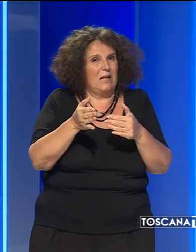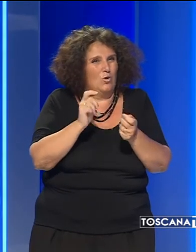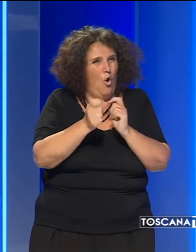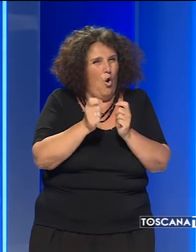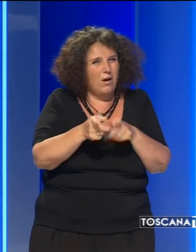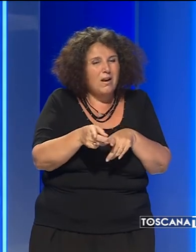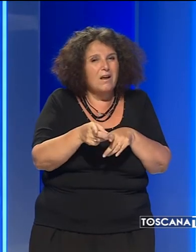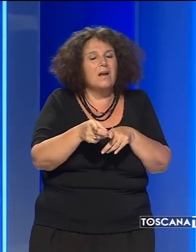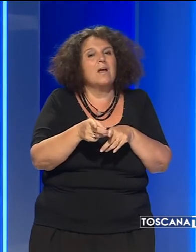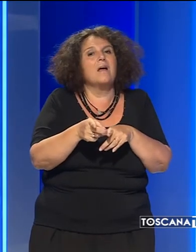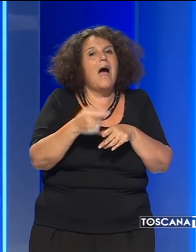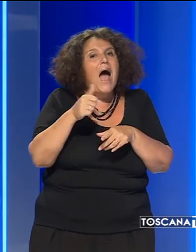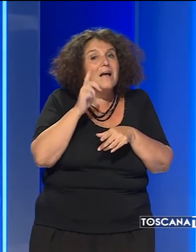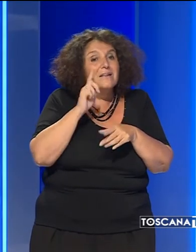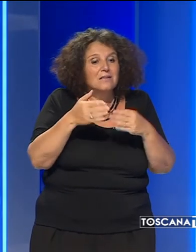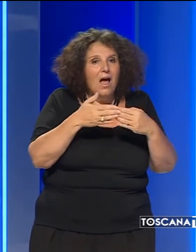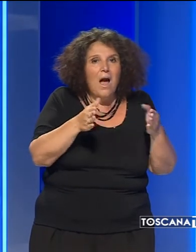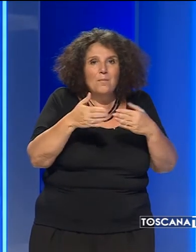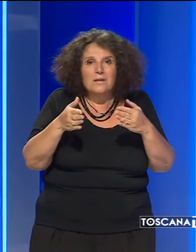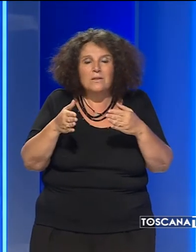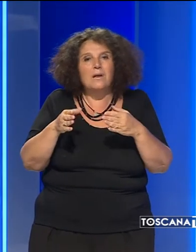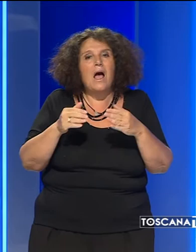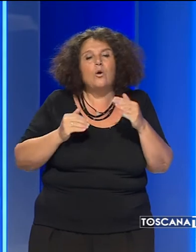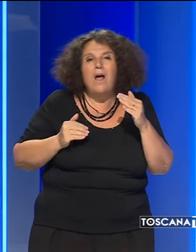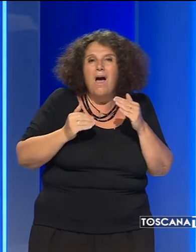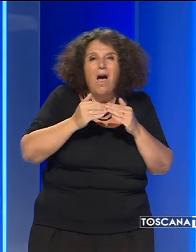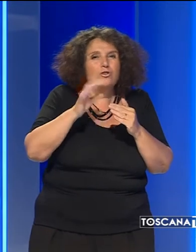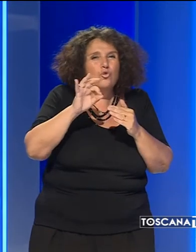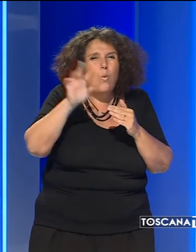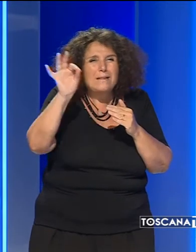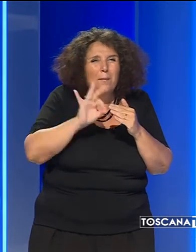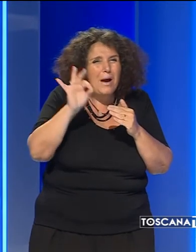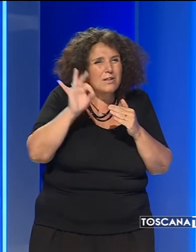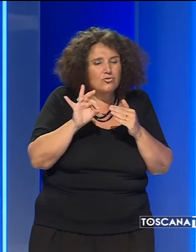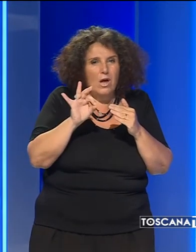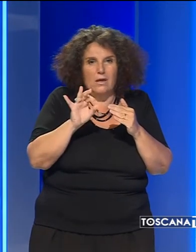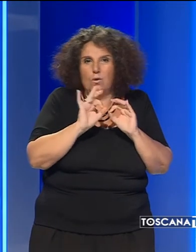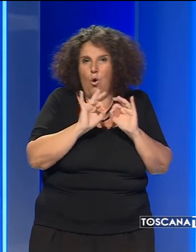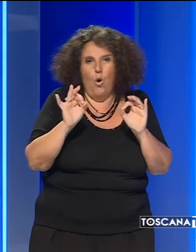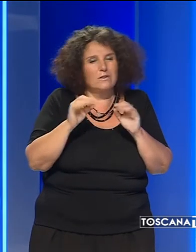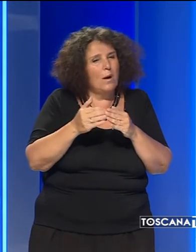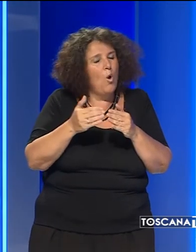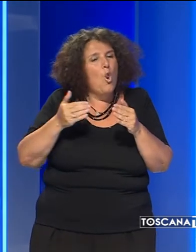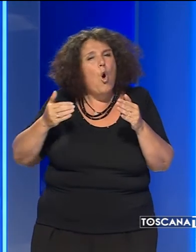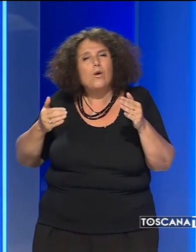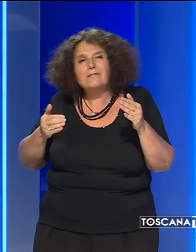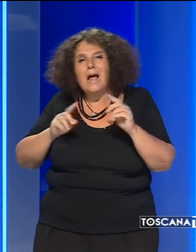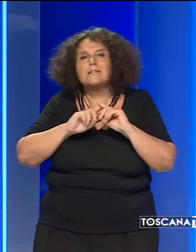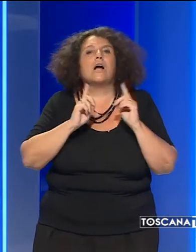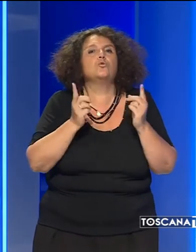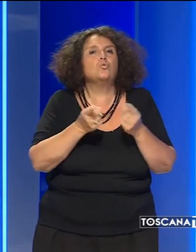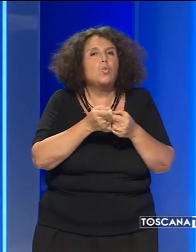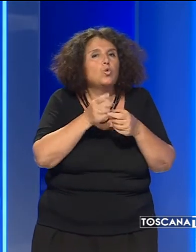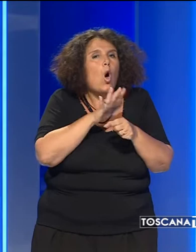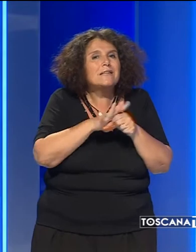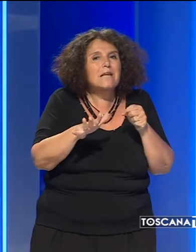Malgrado le strutture aperte non siano neppure al 50% del totale, siamo ben lontani dal tutto esaurito che da sempre